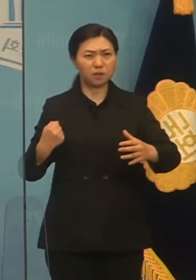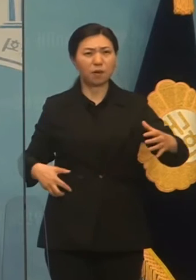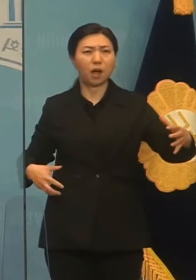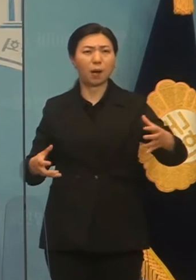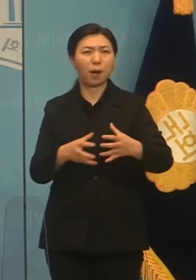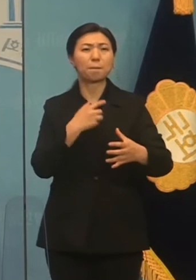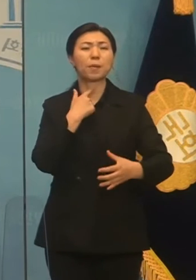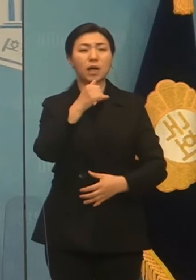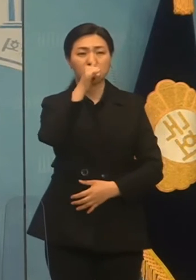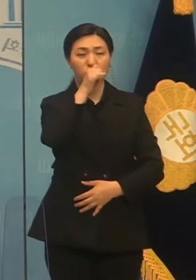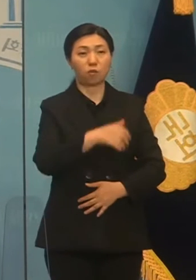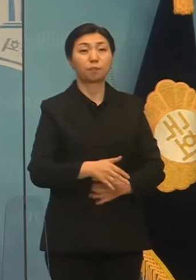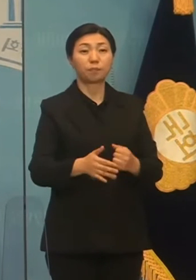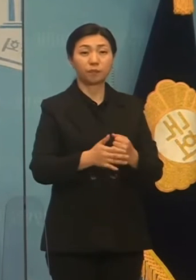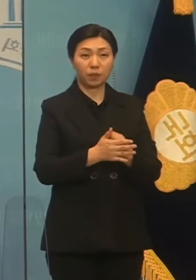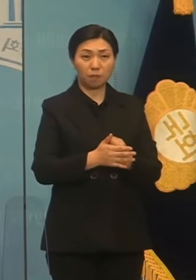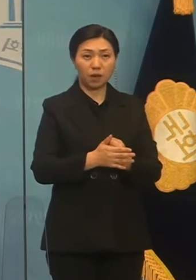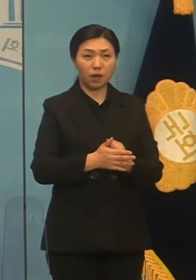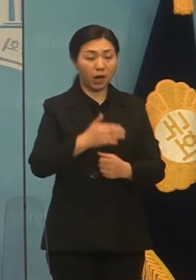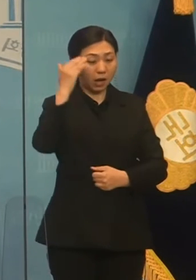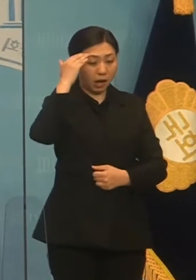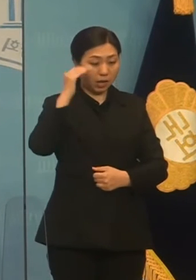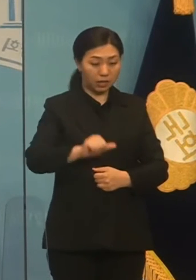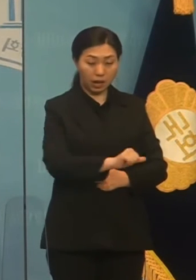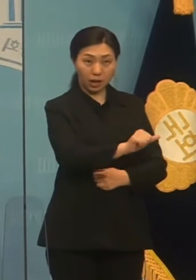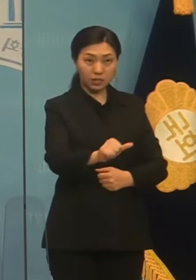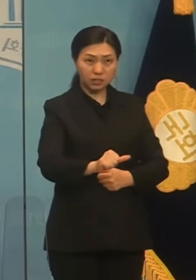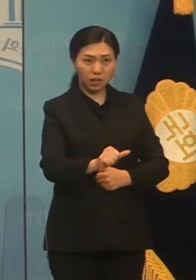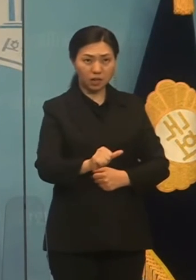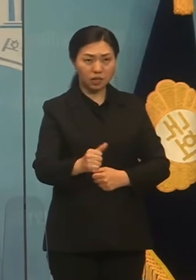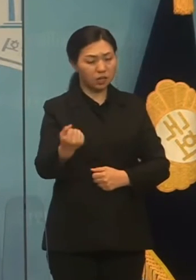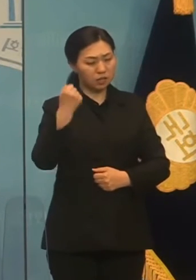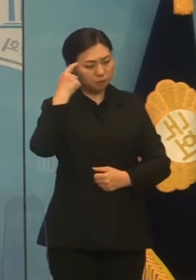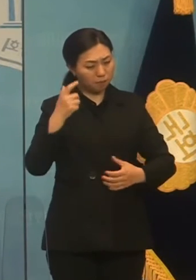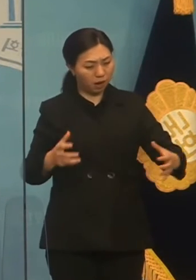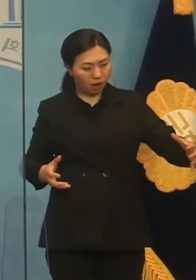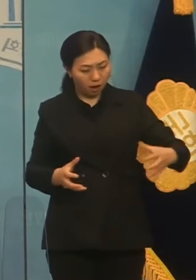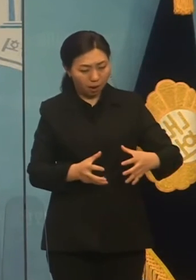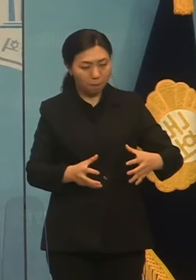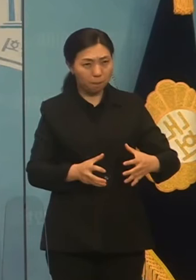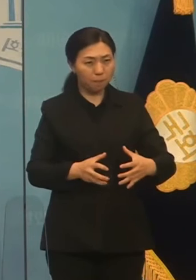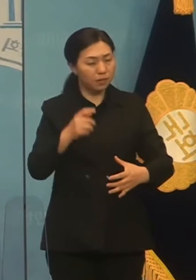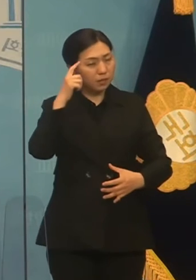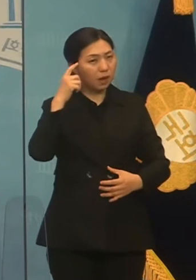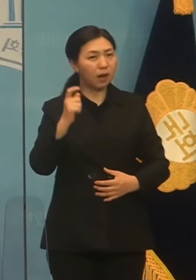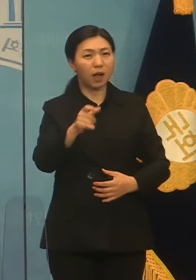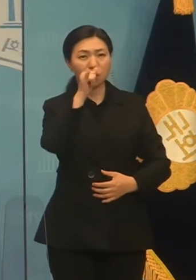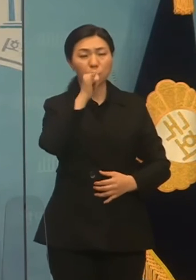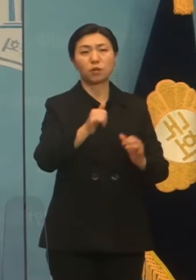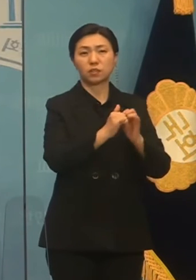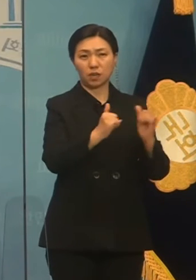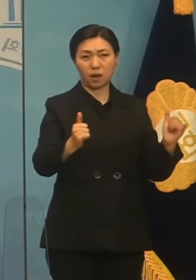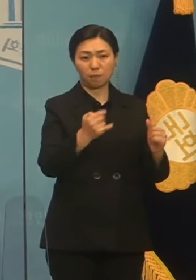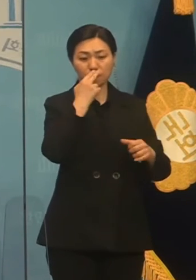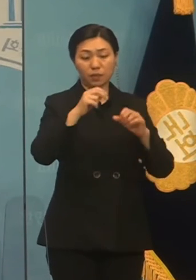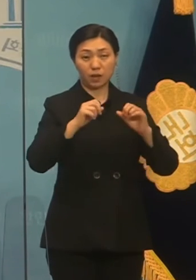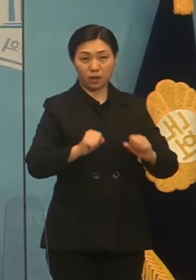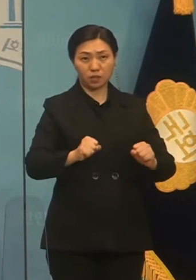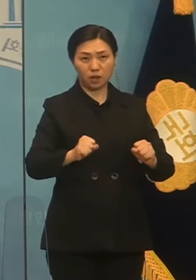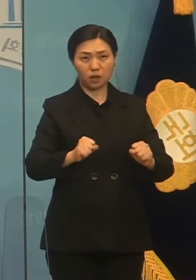이를 통해 한 아세안 평홍한 공공체 인식을 강화하고 사랑, 상생권형,